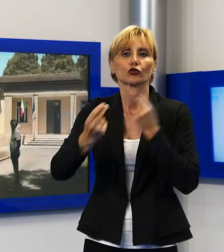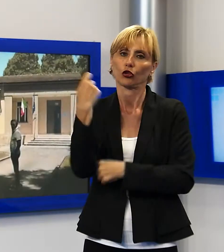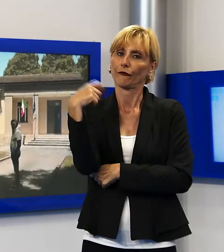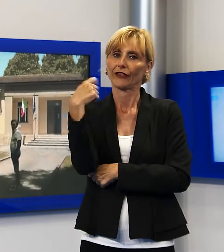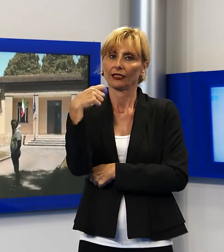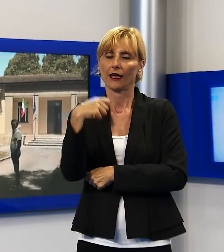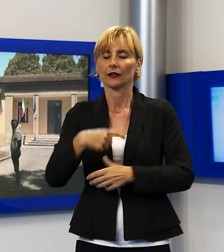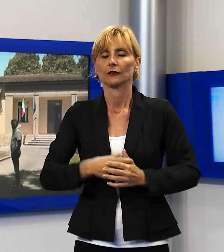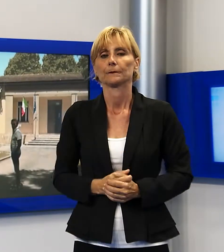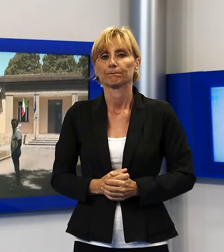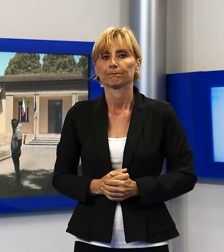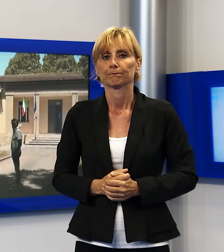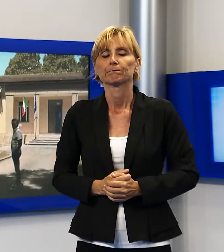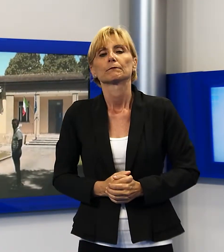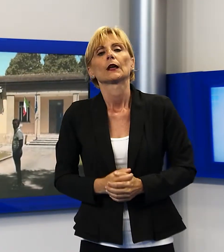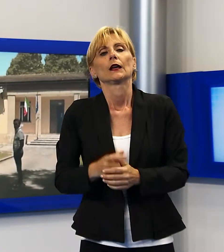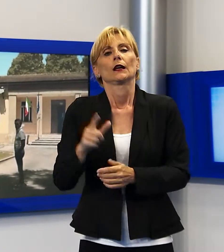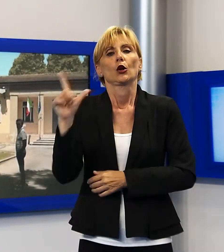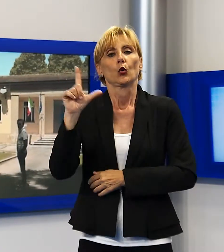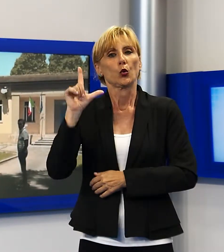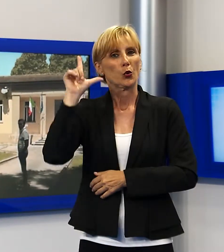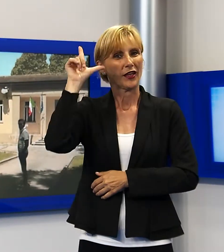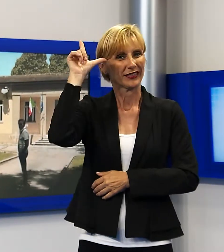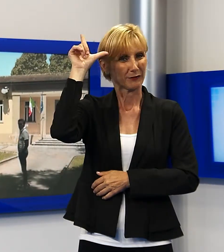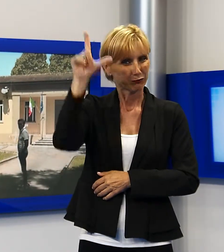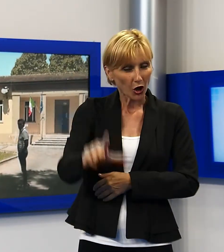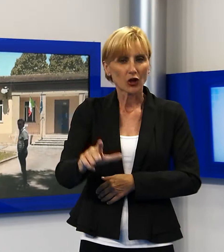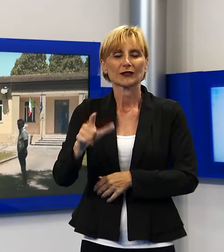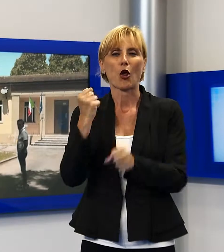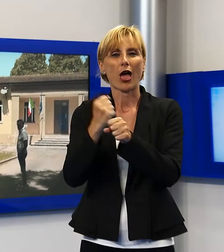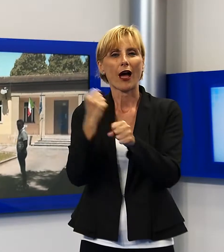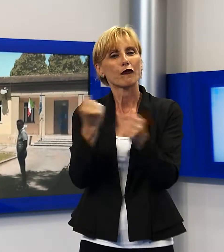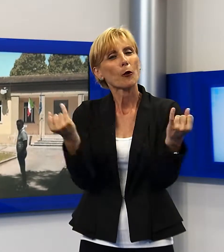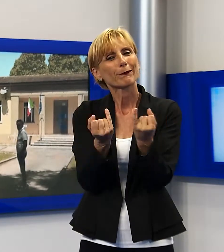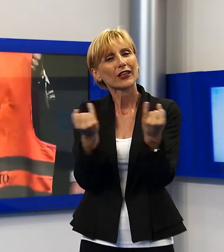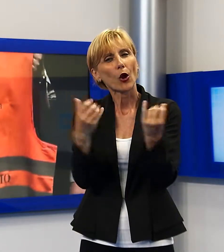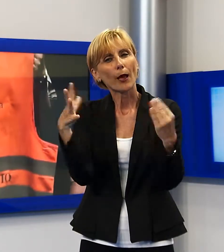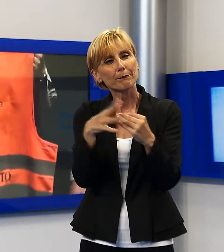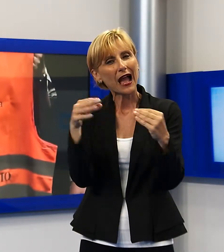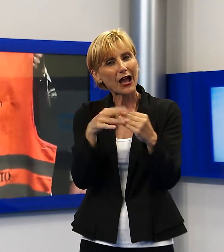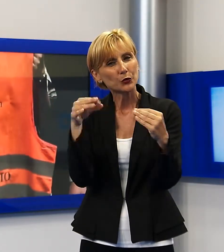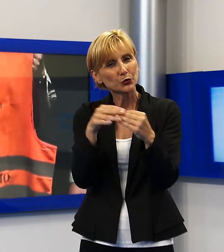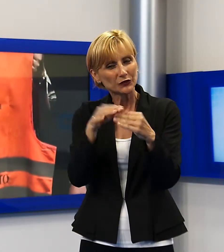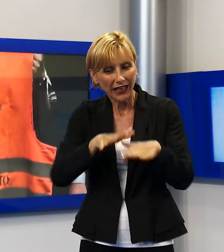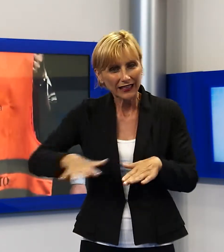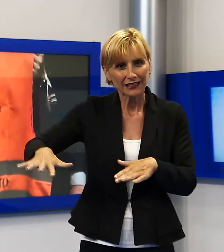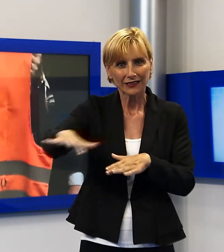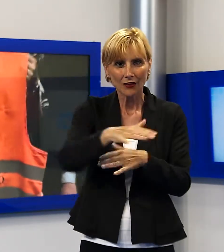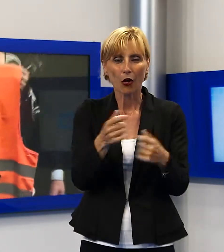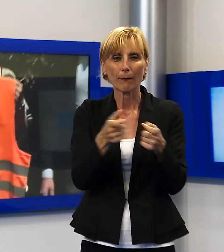Partiranno lunedì prossimo gli interventi di piccola manutenzione nei paesi e nelle frazioni del territorio comunale di Lucca, condotti